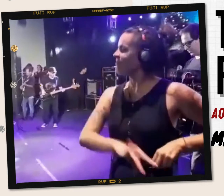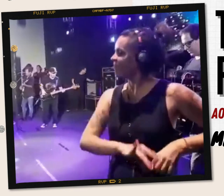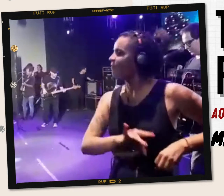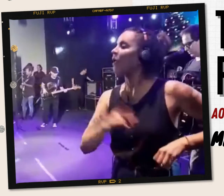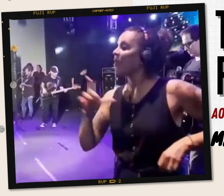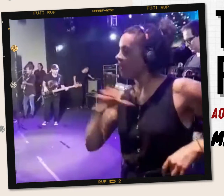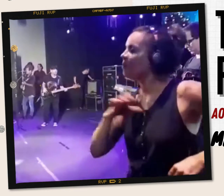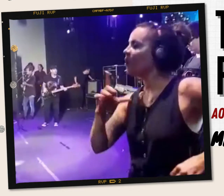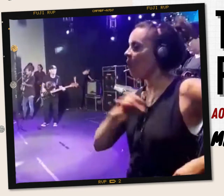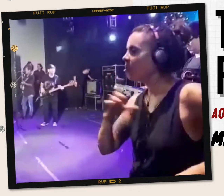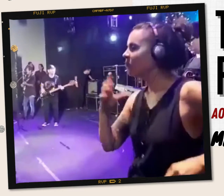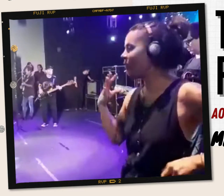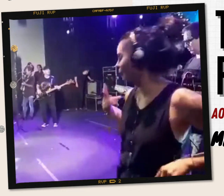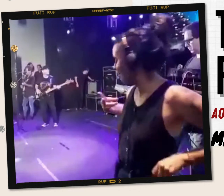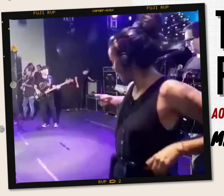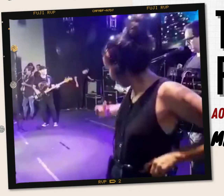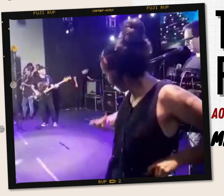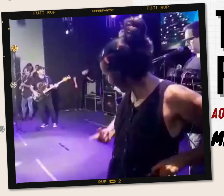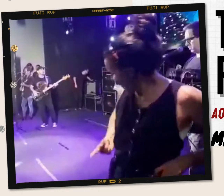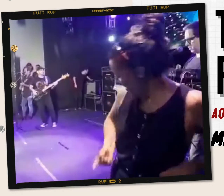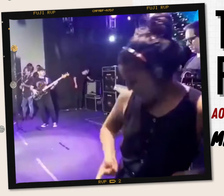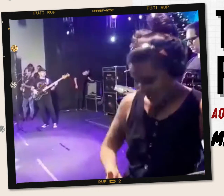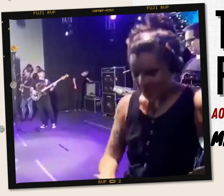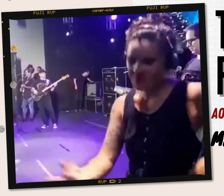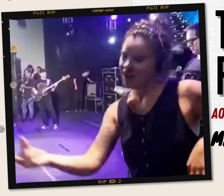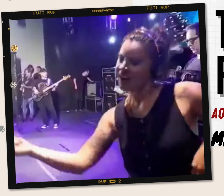Tem um sonho, tem um mar